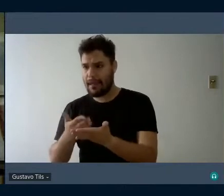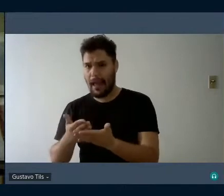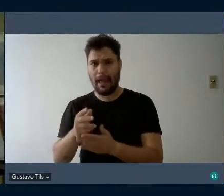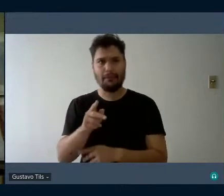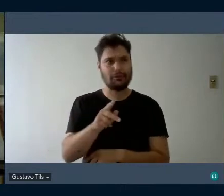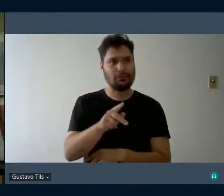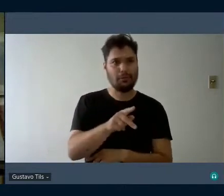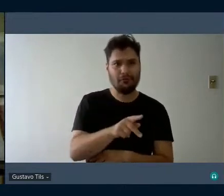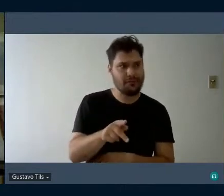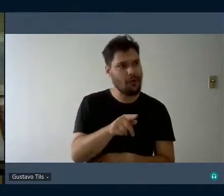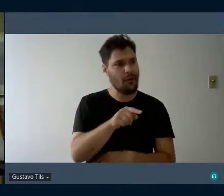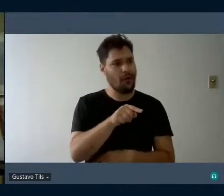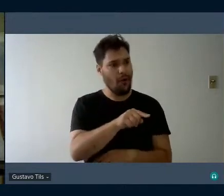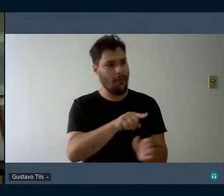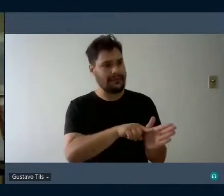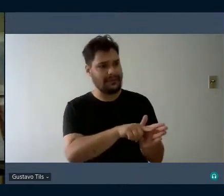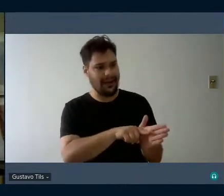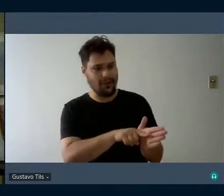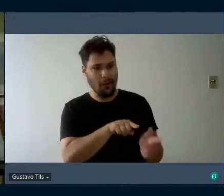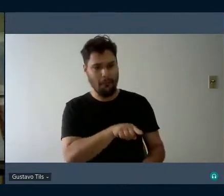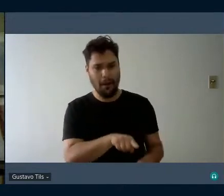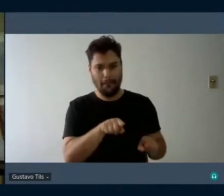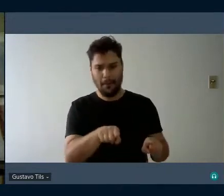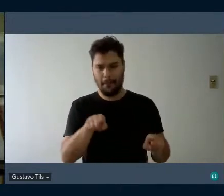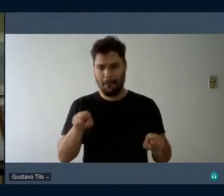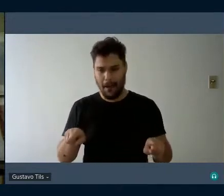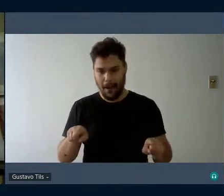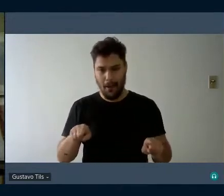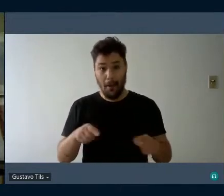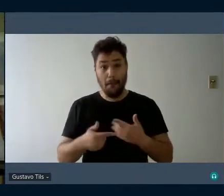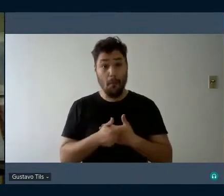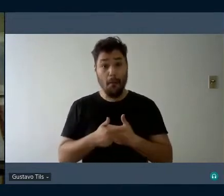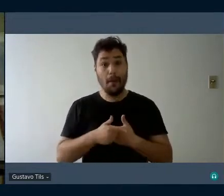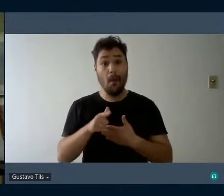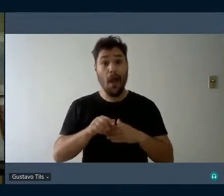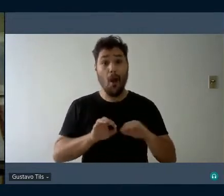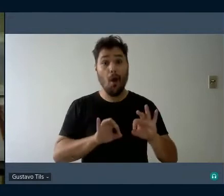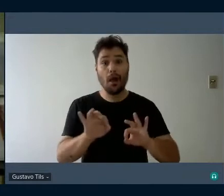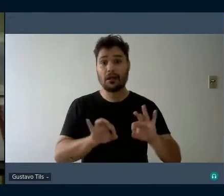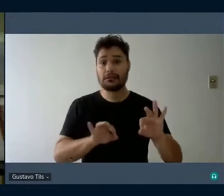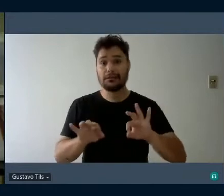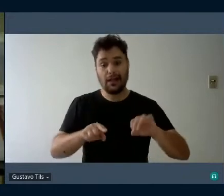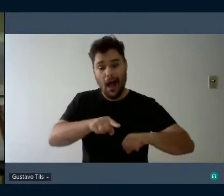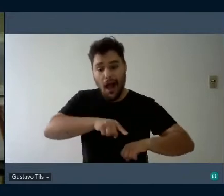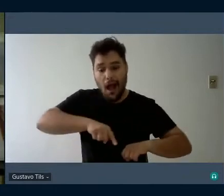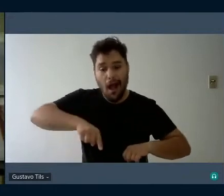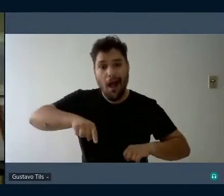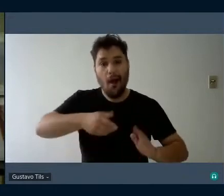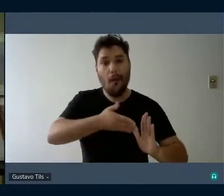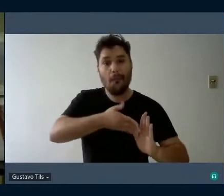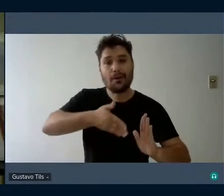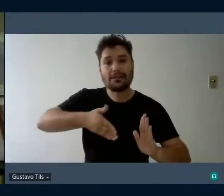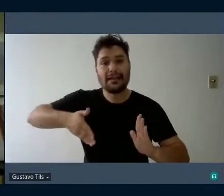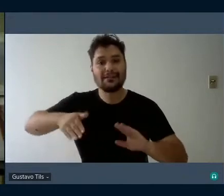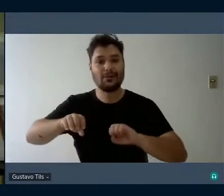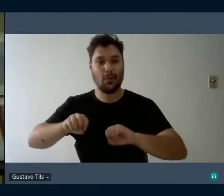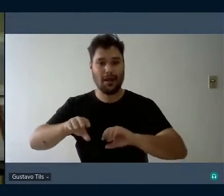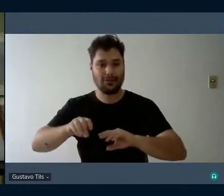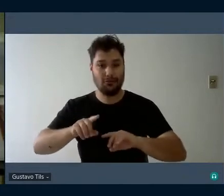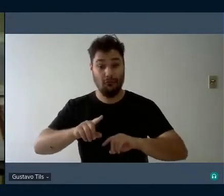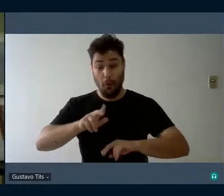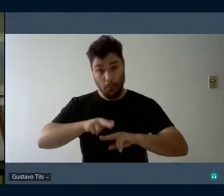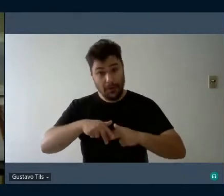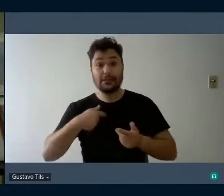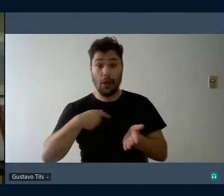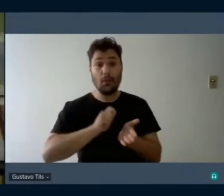ou como pesquisadora era estar organizando aquele processo educativo então foi a hora que eu escrevi essa parte baseada na